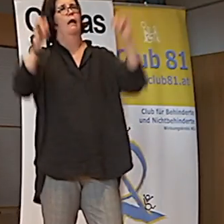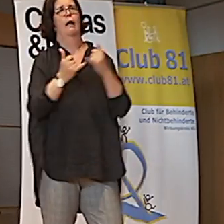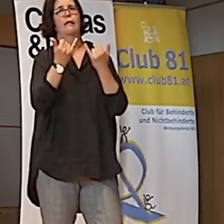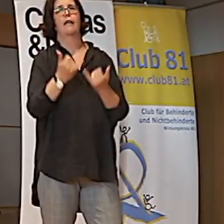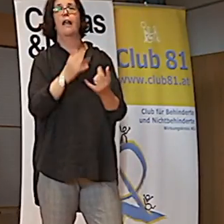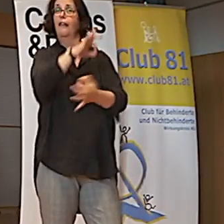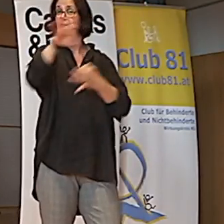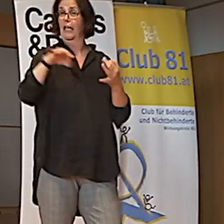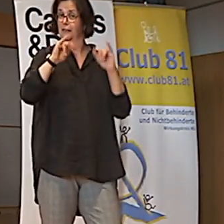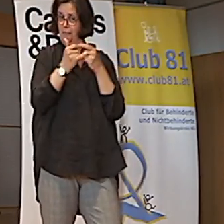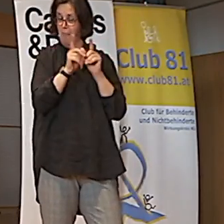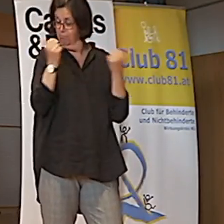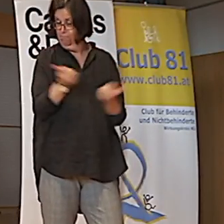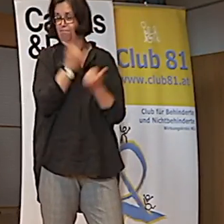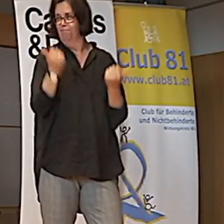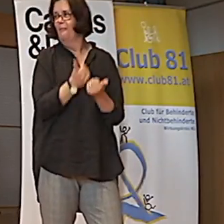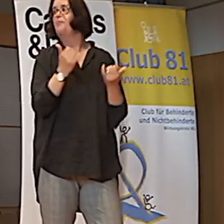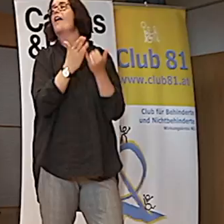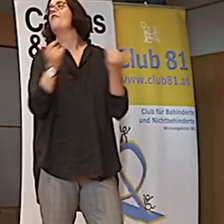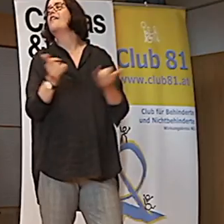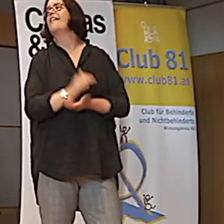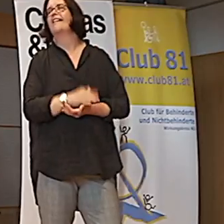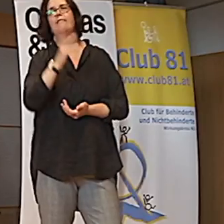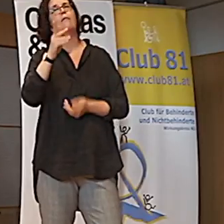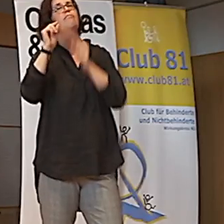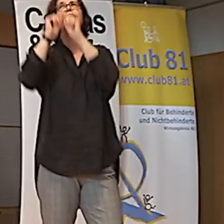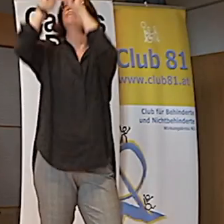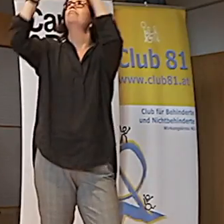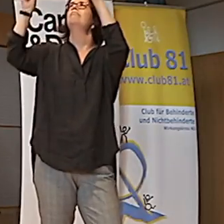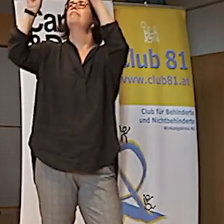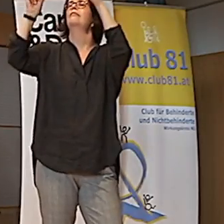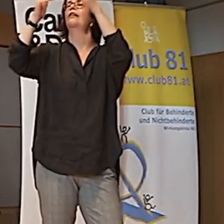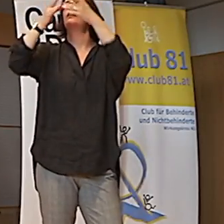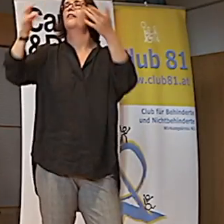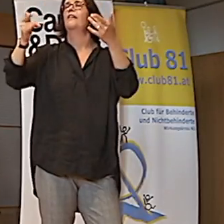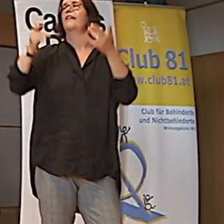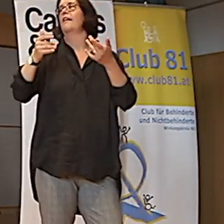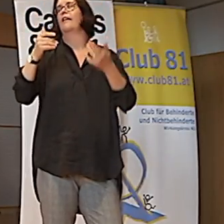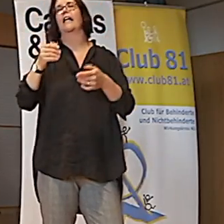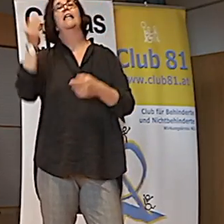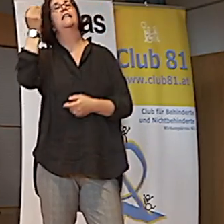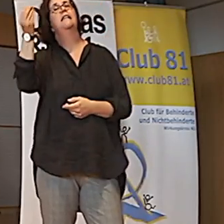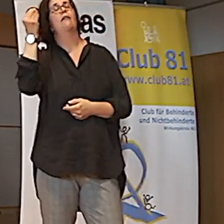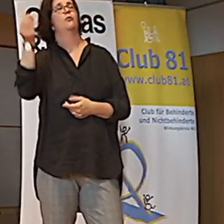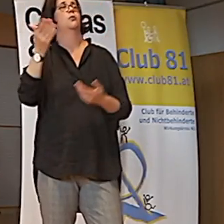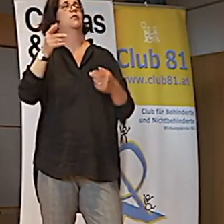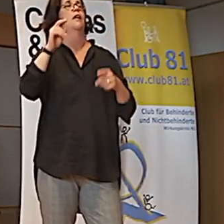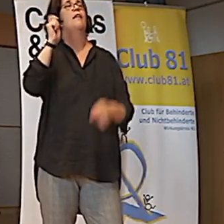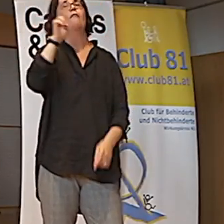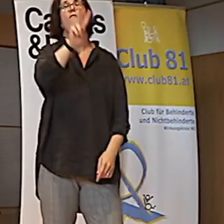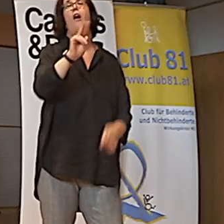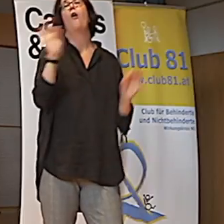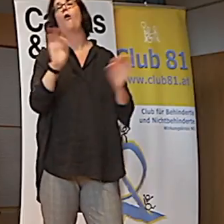Tanzeltern sind auch super. Also das ist so. Ihr müsst euch das vorstellen, wie so auf ServusTV oder auf ARTE diese